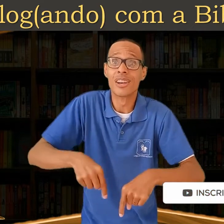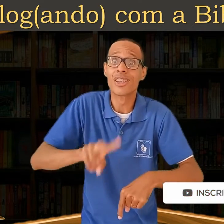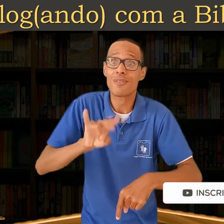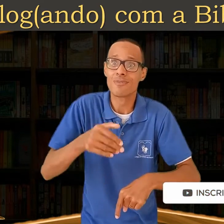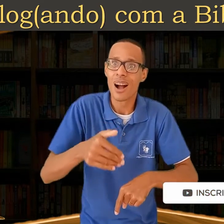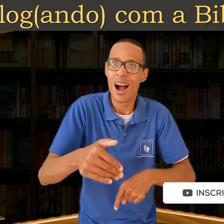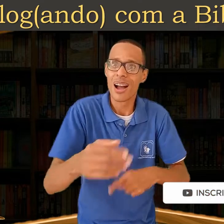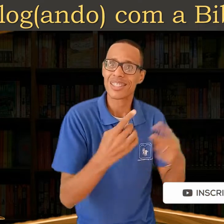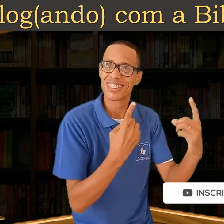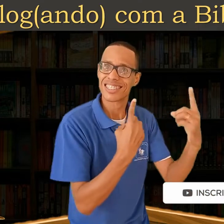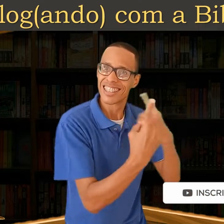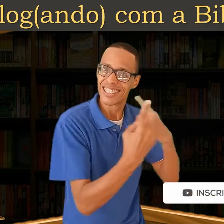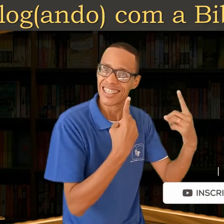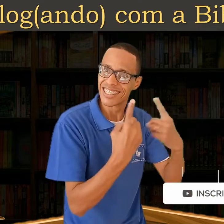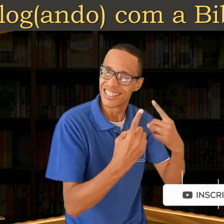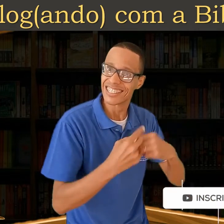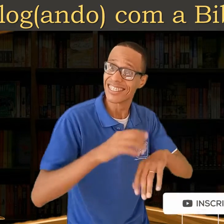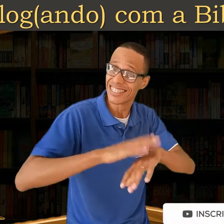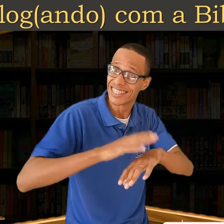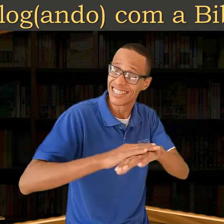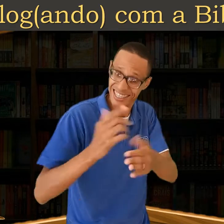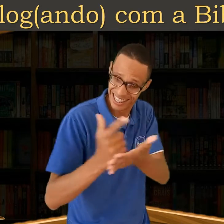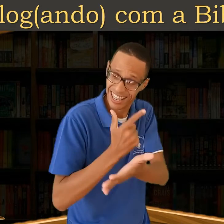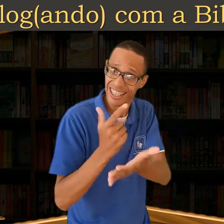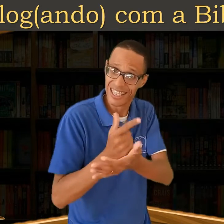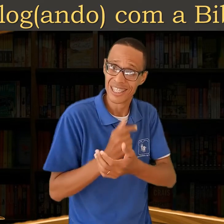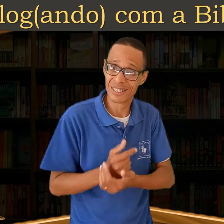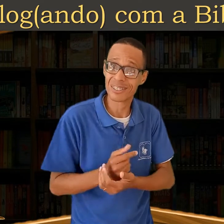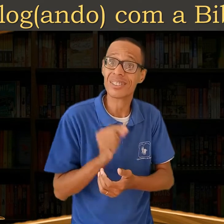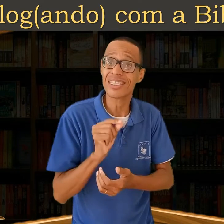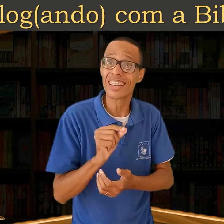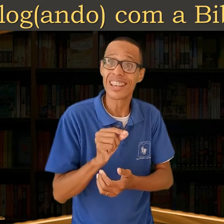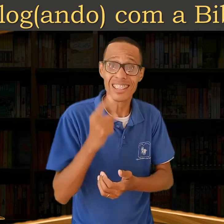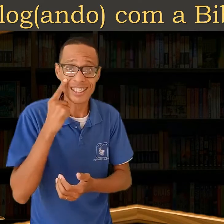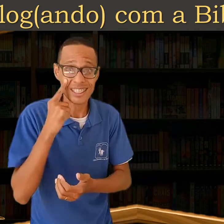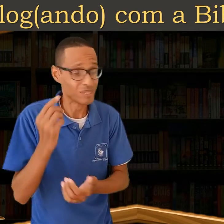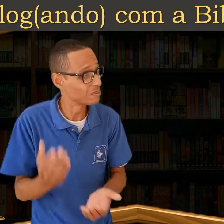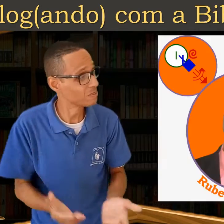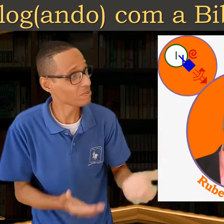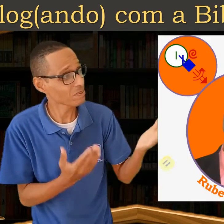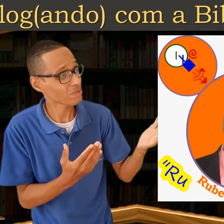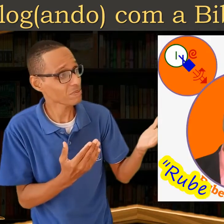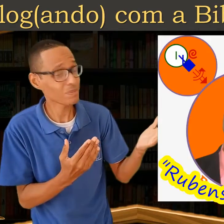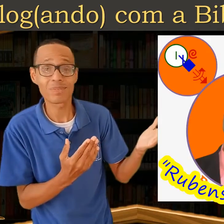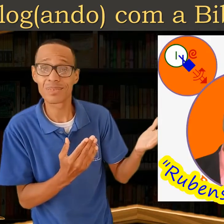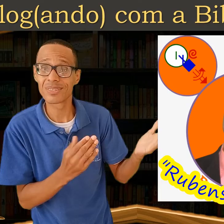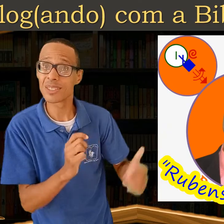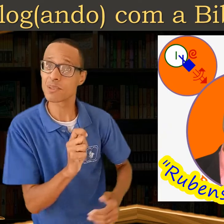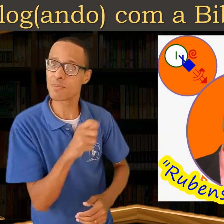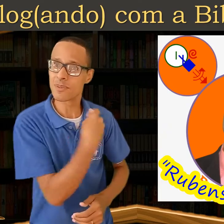dialogar com o nosso próximo convidado. Este convidado é o professor